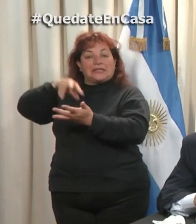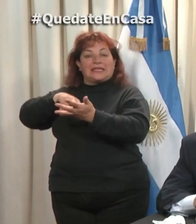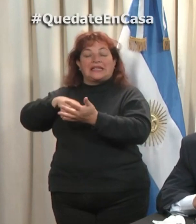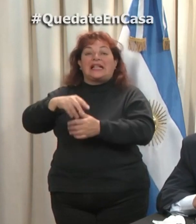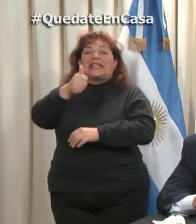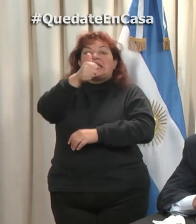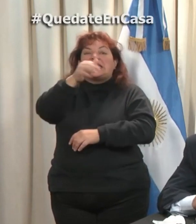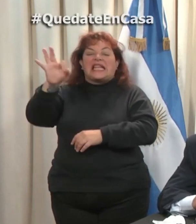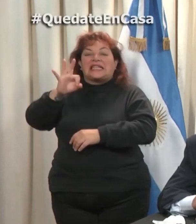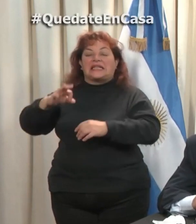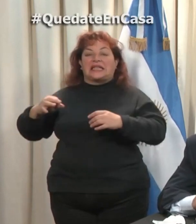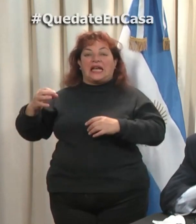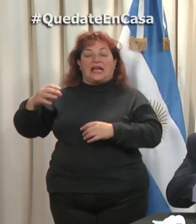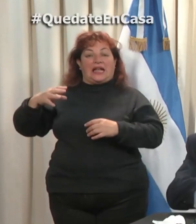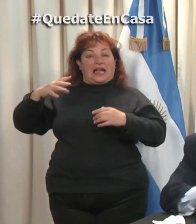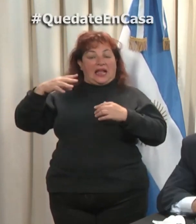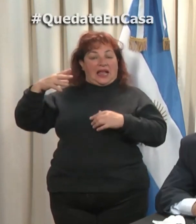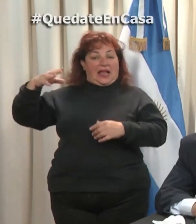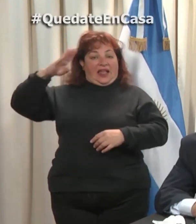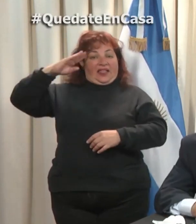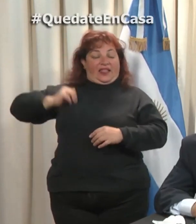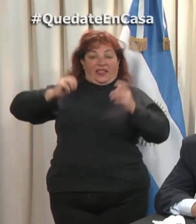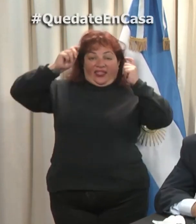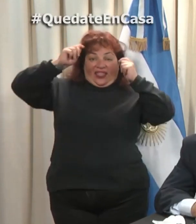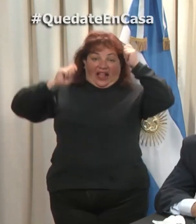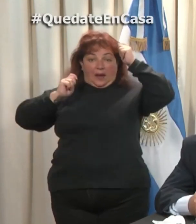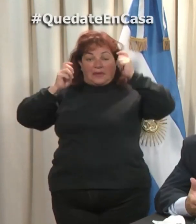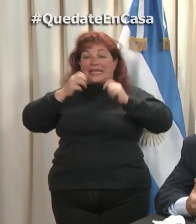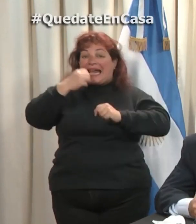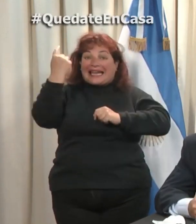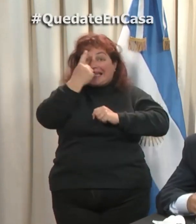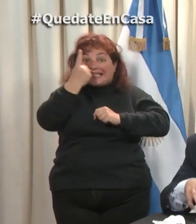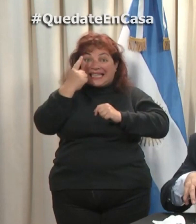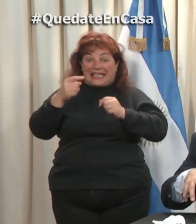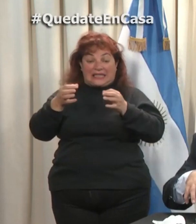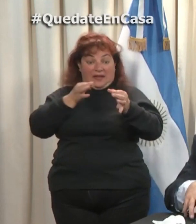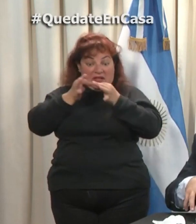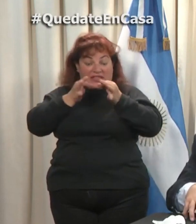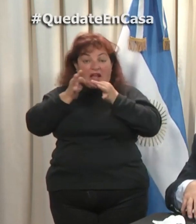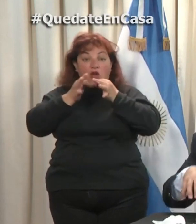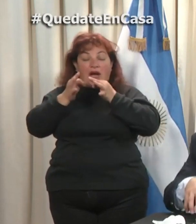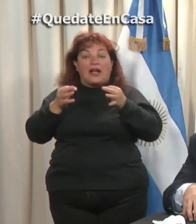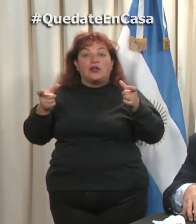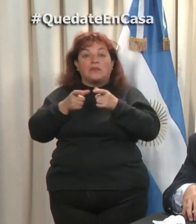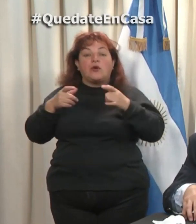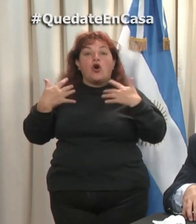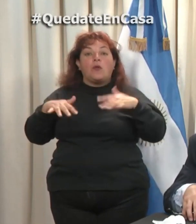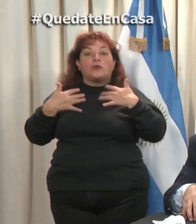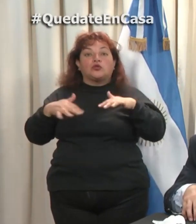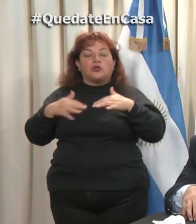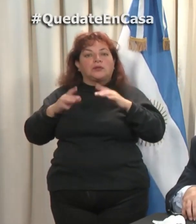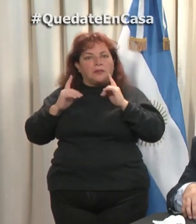y 60 de gendarmería. Recién estuve hablando en el Centro Operativo de Control a los fines también para que se